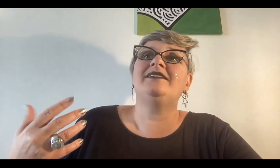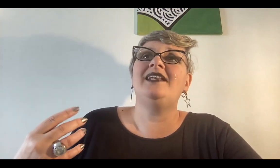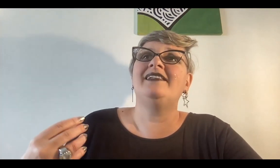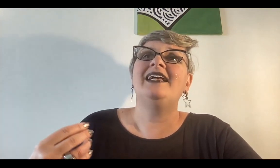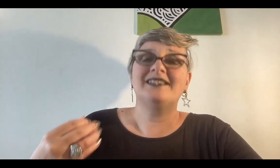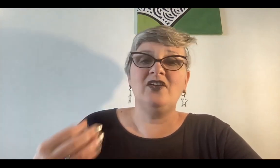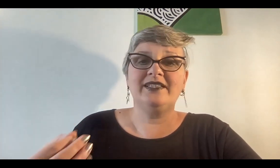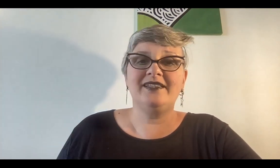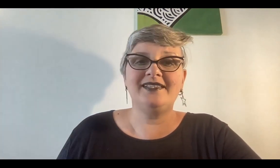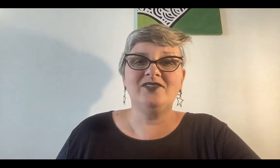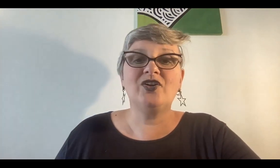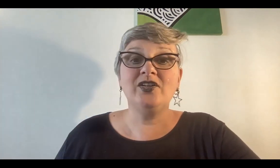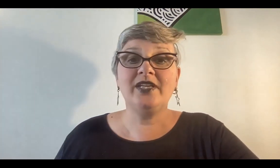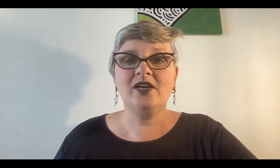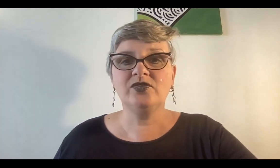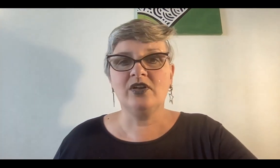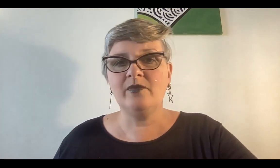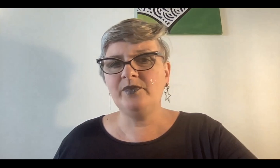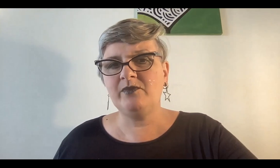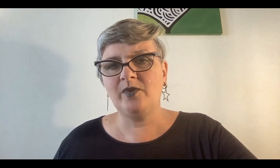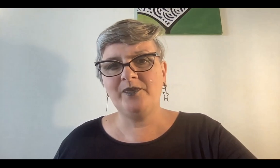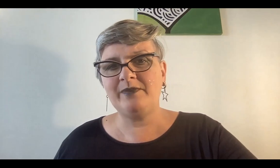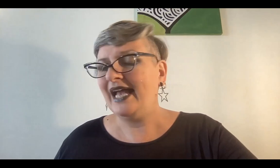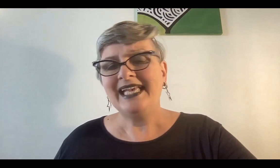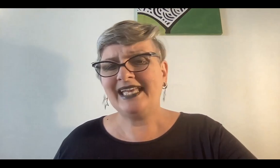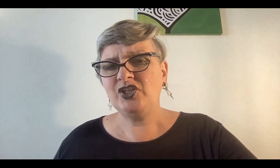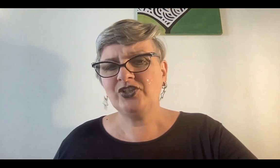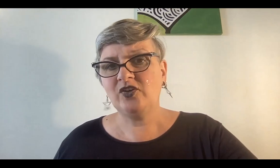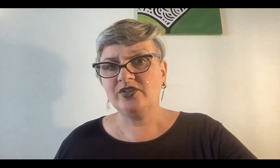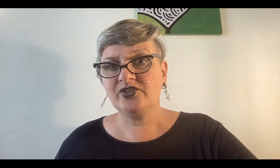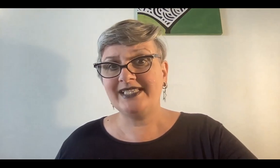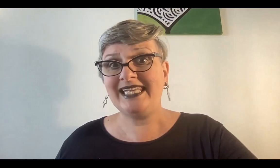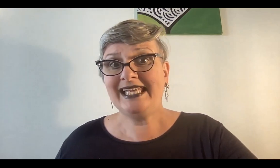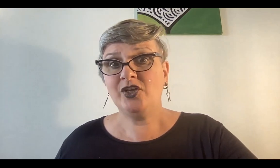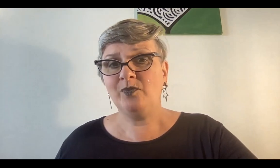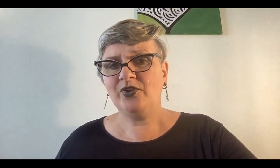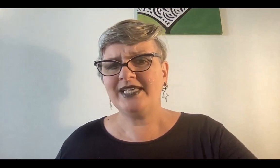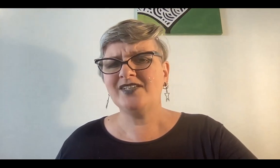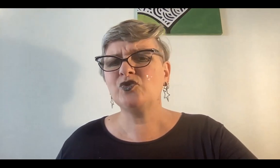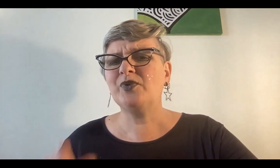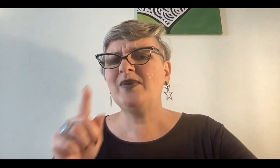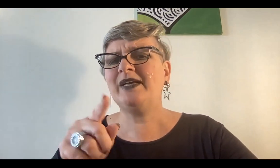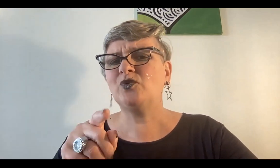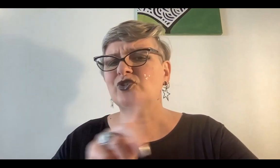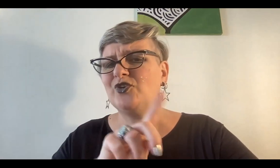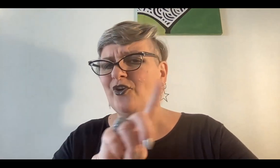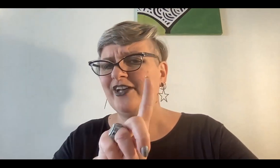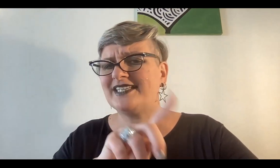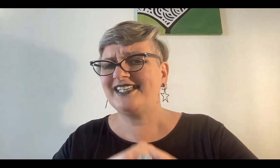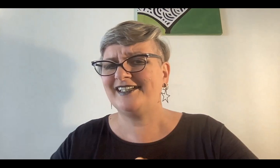o destinada ¿sabes lo que estás diciendo? que no tenés control de vos mismo o vos misma que no te conoces y que no podés y eso es un problema tuyo no es así